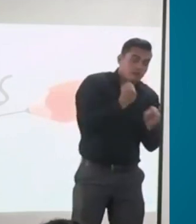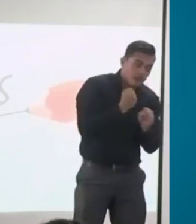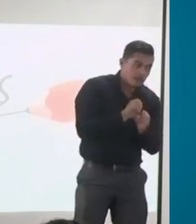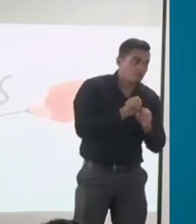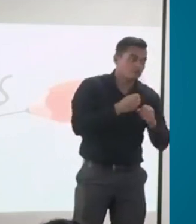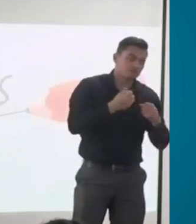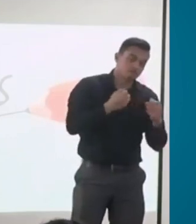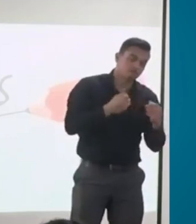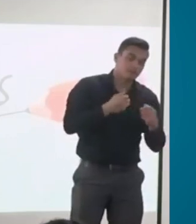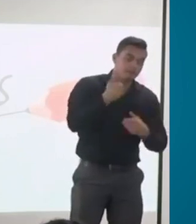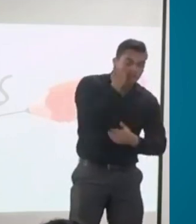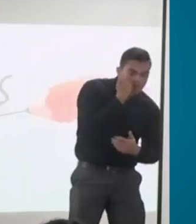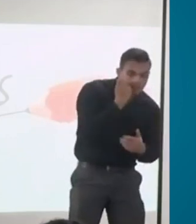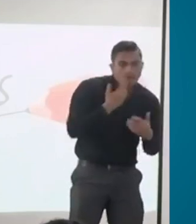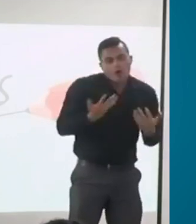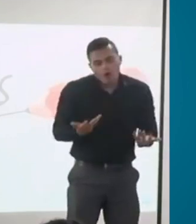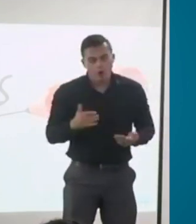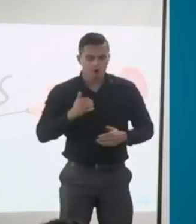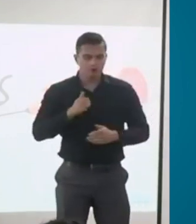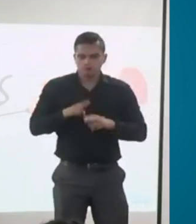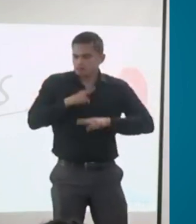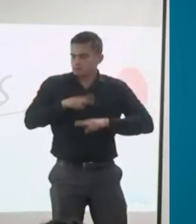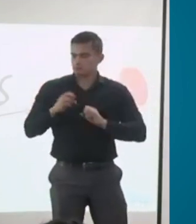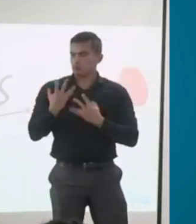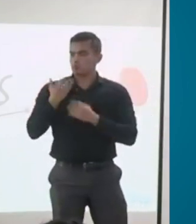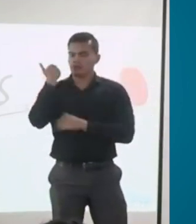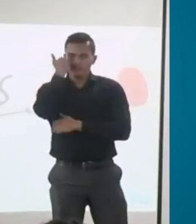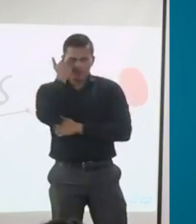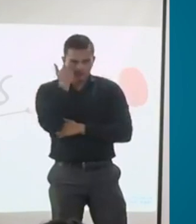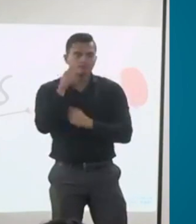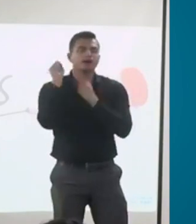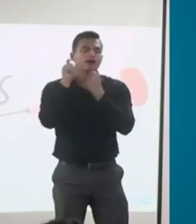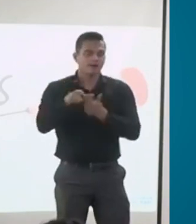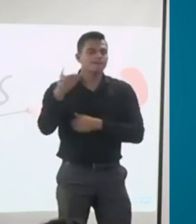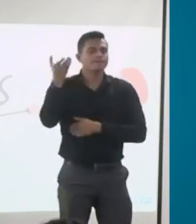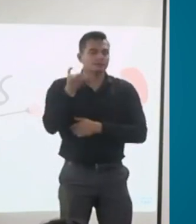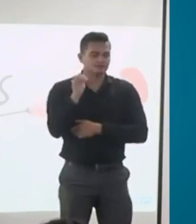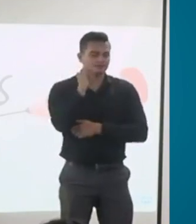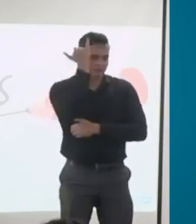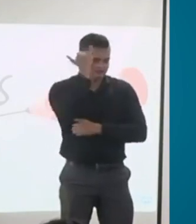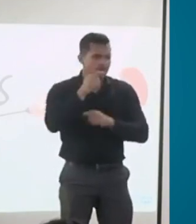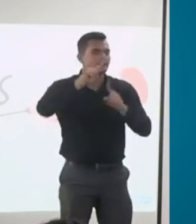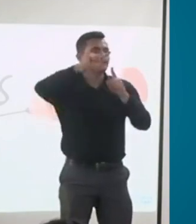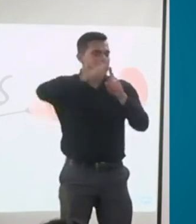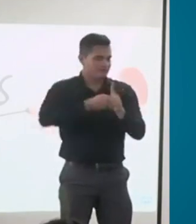laborales, tienen derecho a una pensión de invalidez que es una mesada mensual de un dinero. ¿Sí?